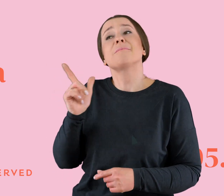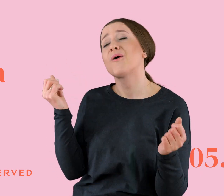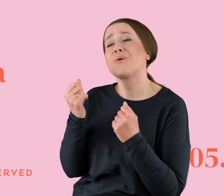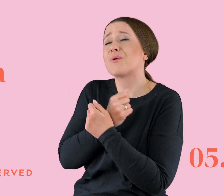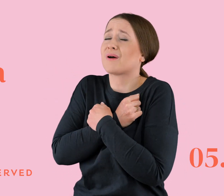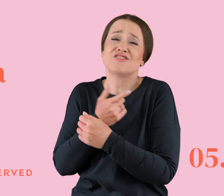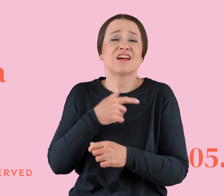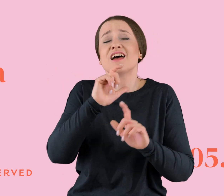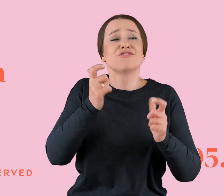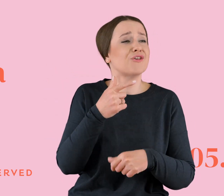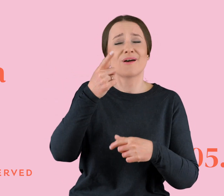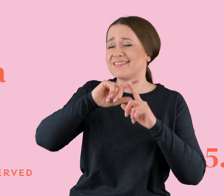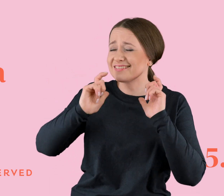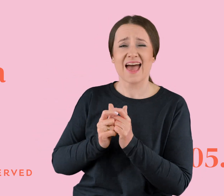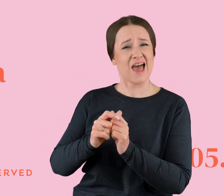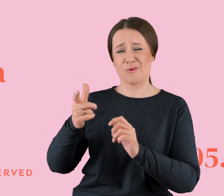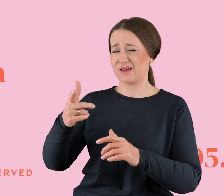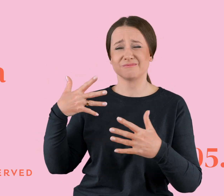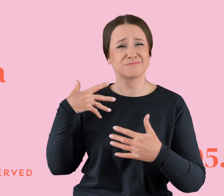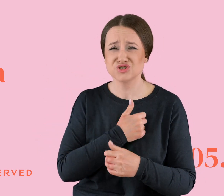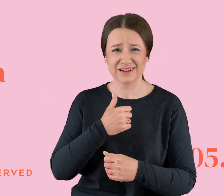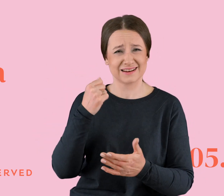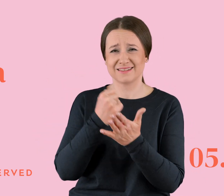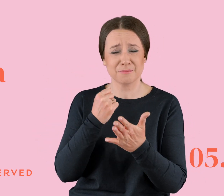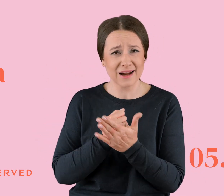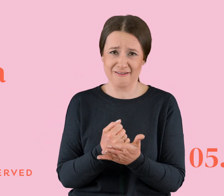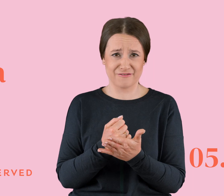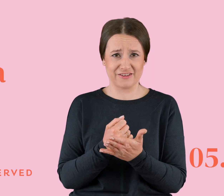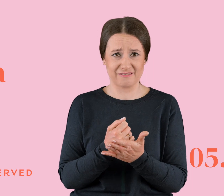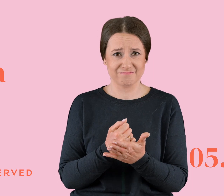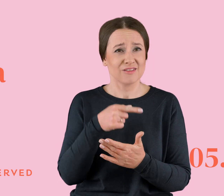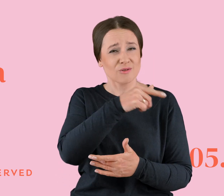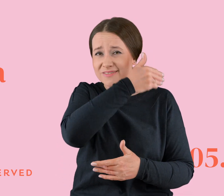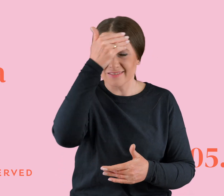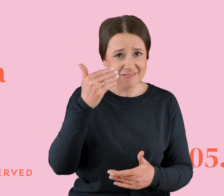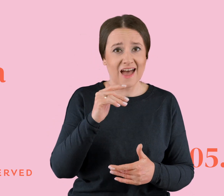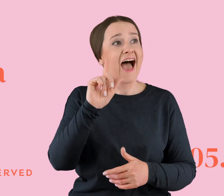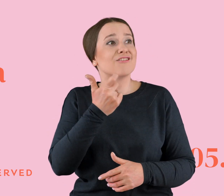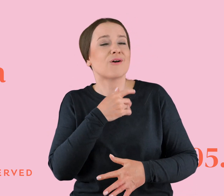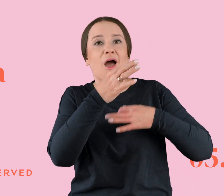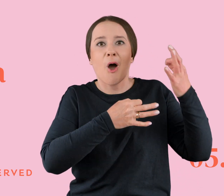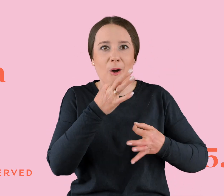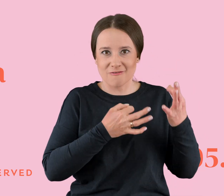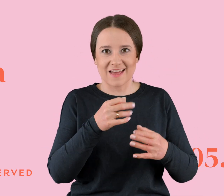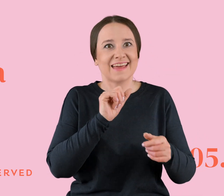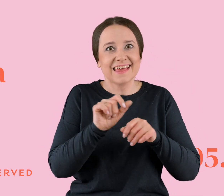świadkiem i poza tymi przykrymi rzeczami, o których ja jej opowiadałam, no to przecież jest masa przepięknych momentów.